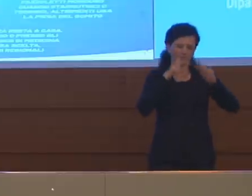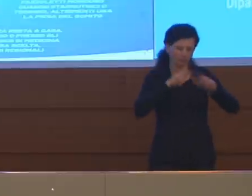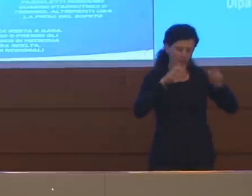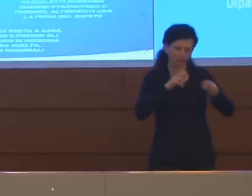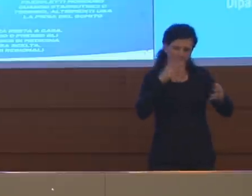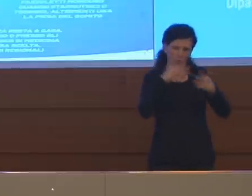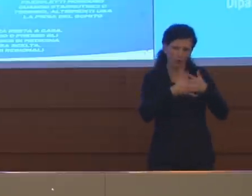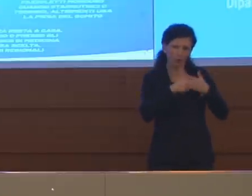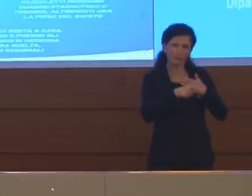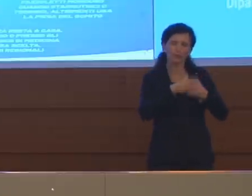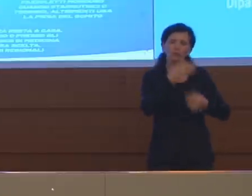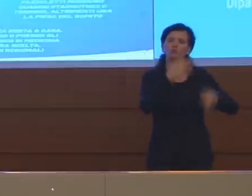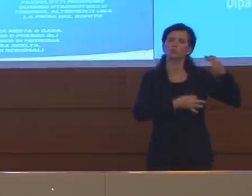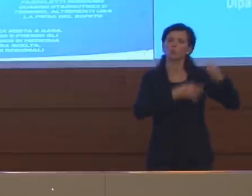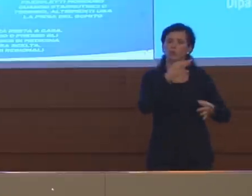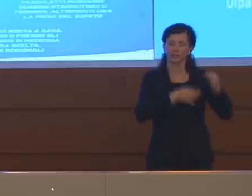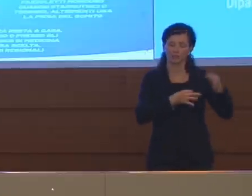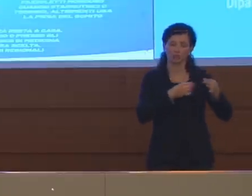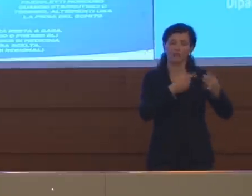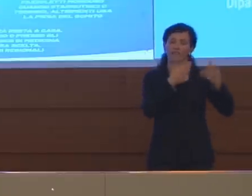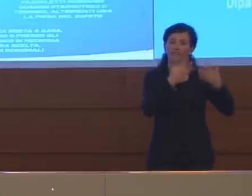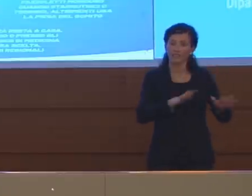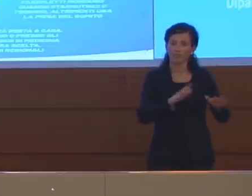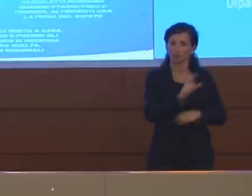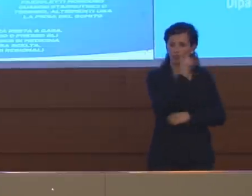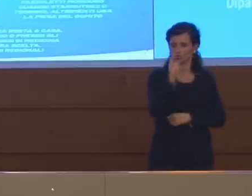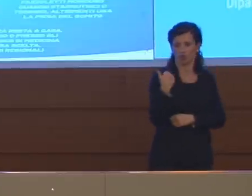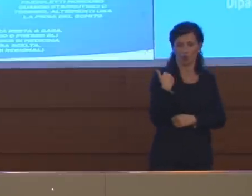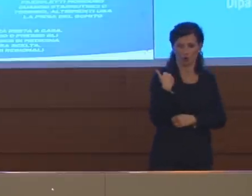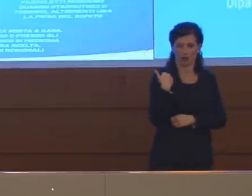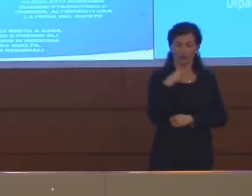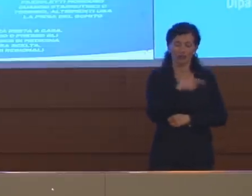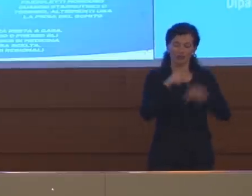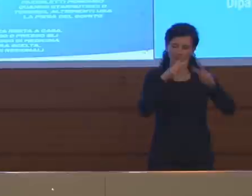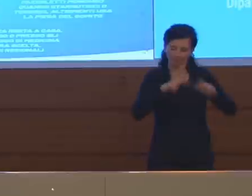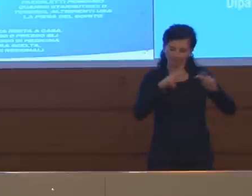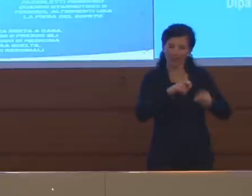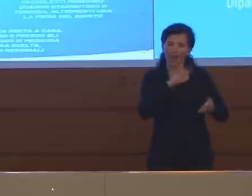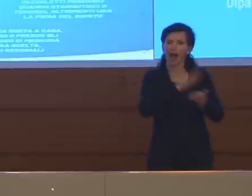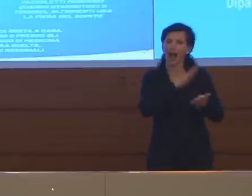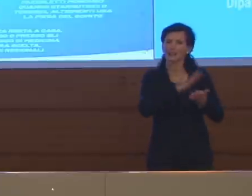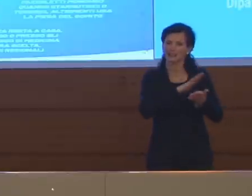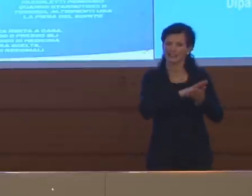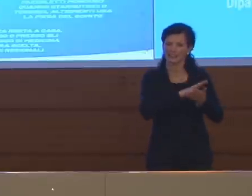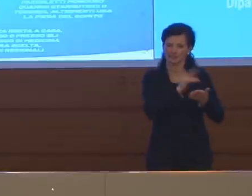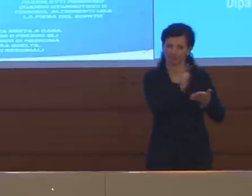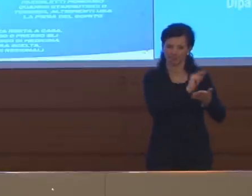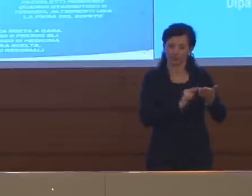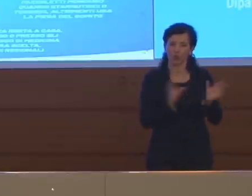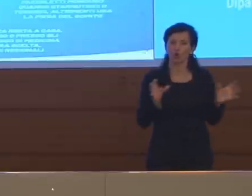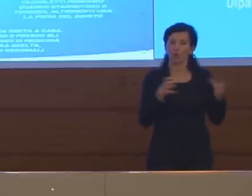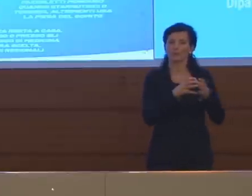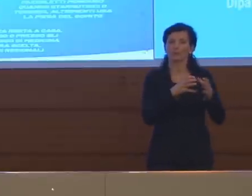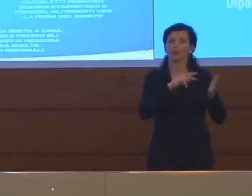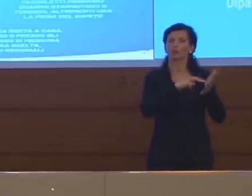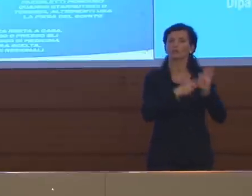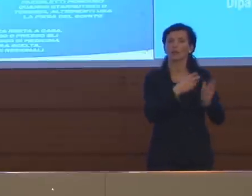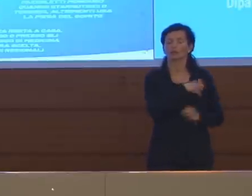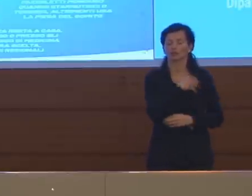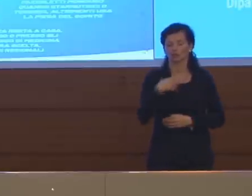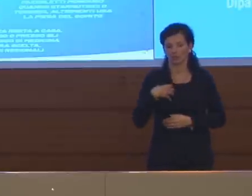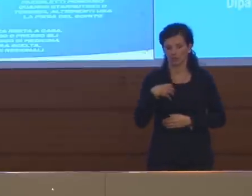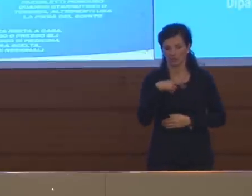abbiamo terminato un paio di giorni fa. Questi atti, quelli del comitato ecchio scientifico, sono degli atti